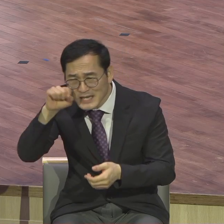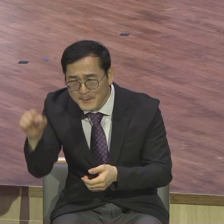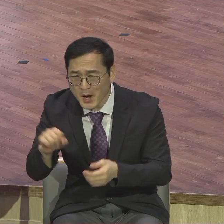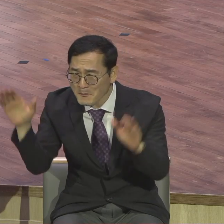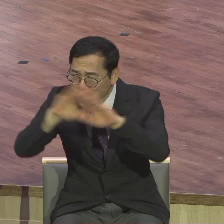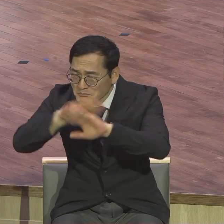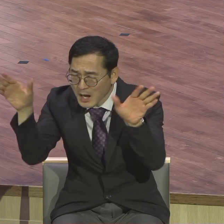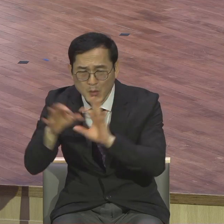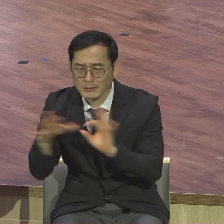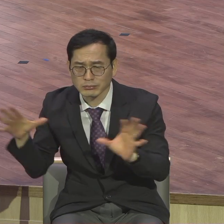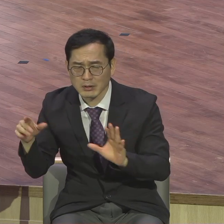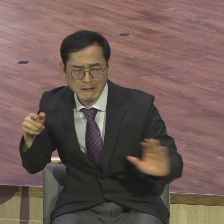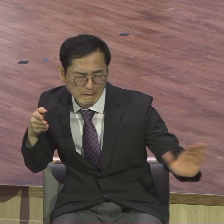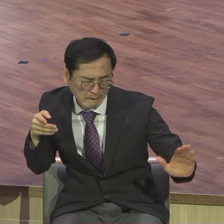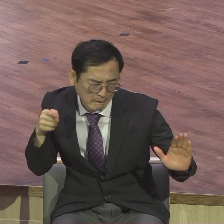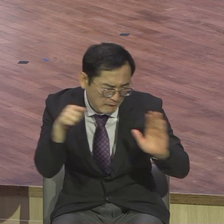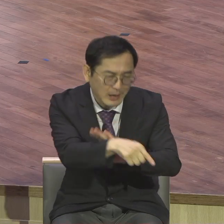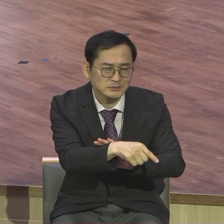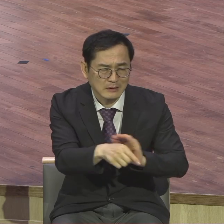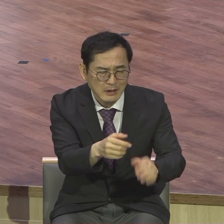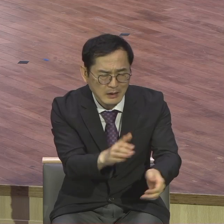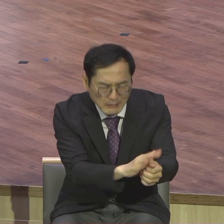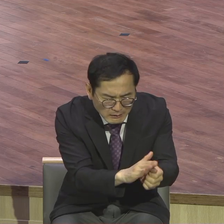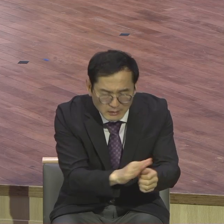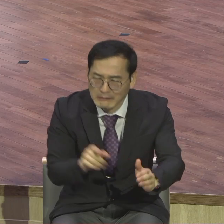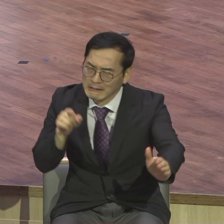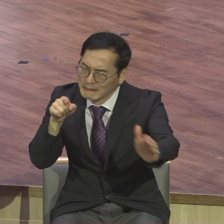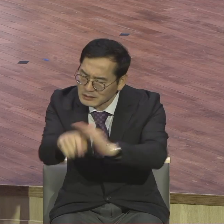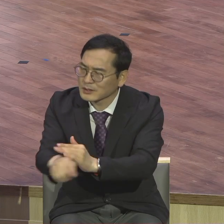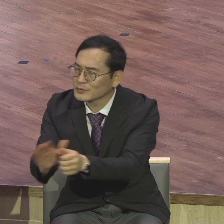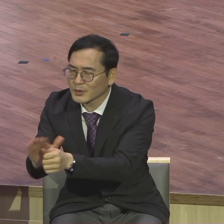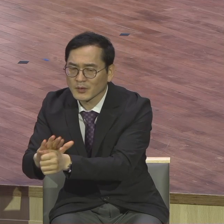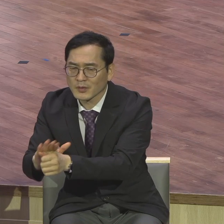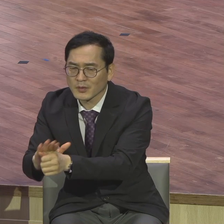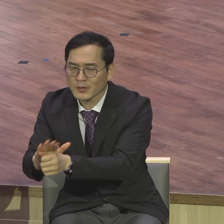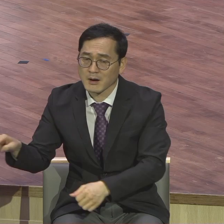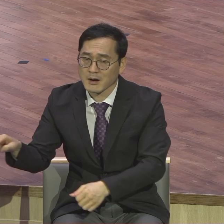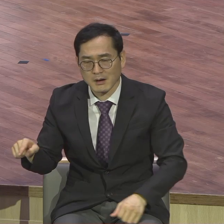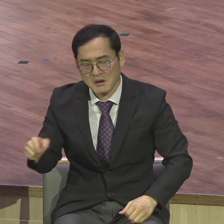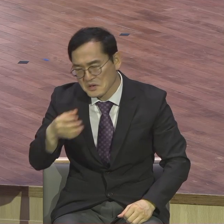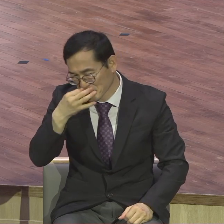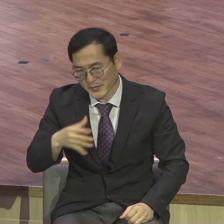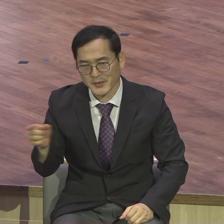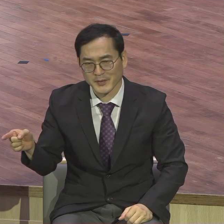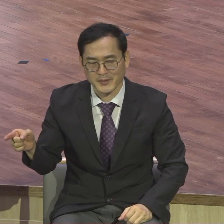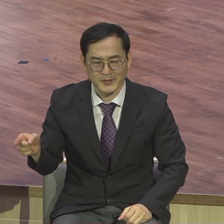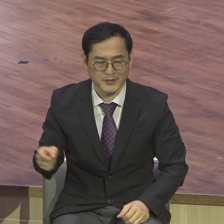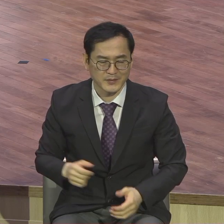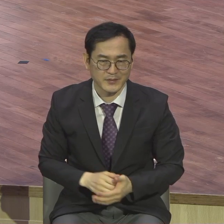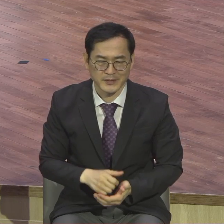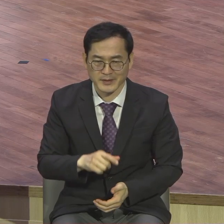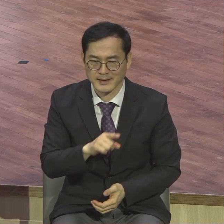가장 사실은 직분 중에서 장로로서 직분 중에 가장 힘든 직분이에요.